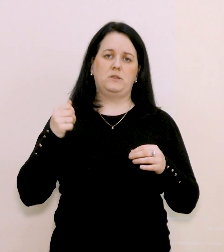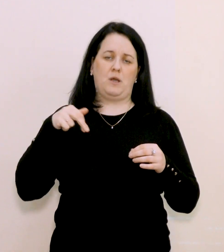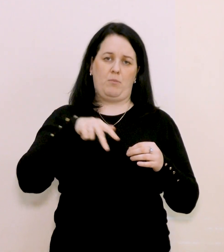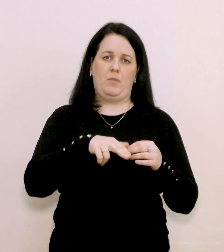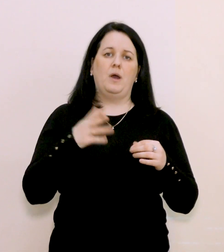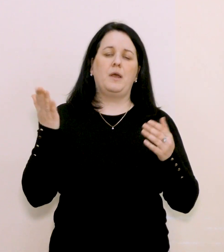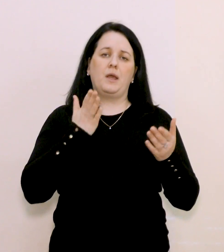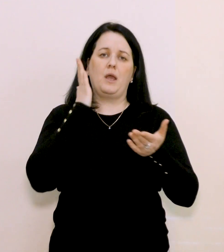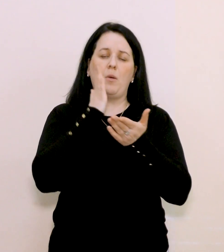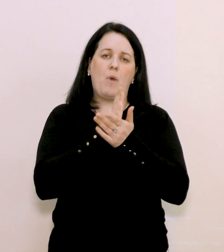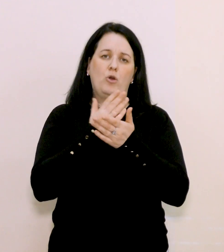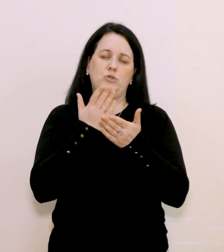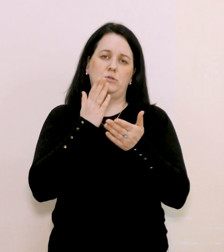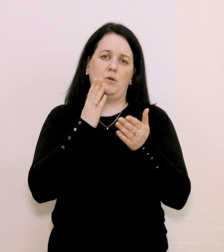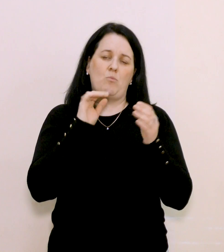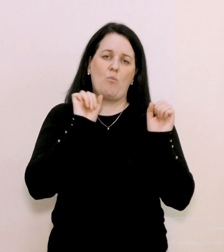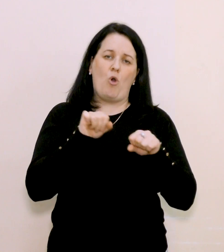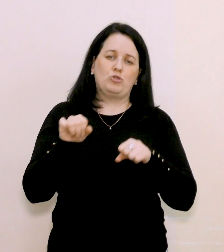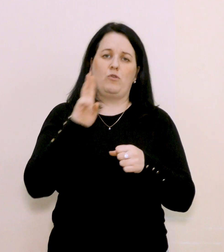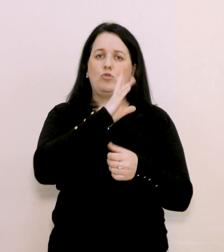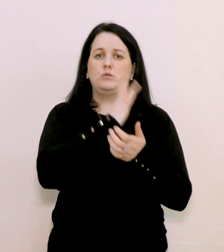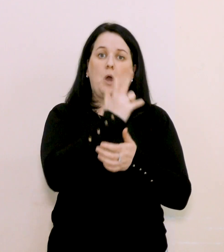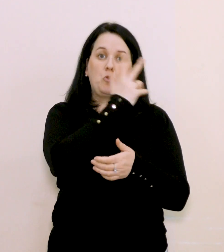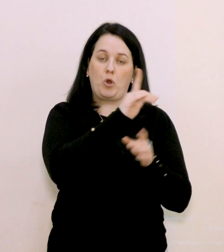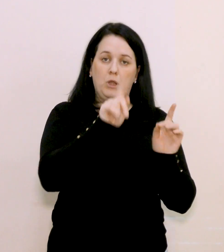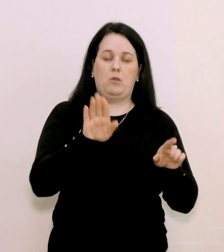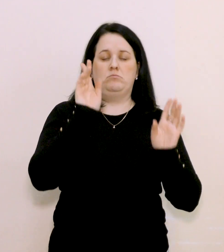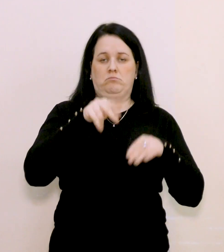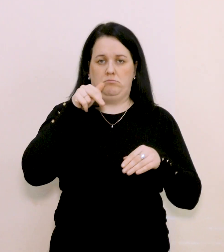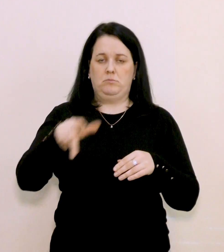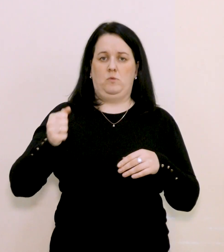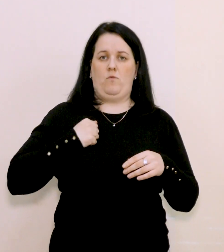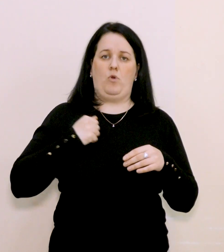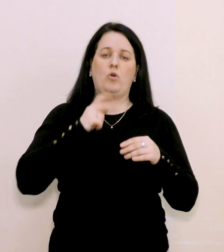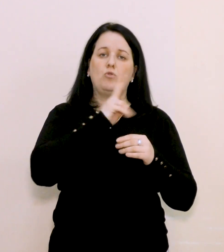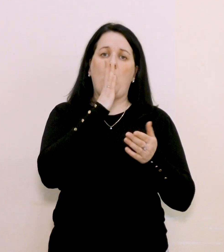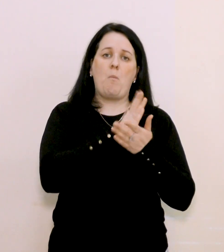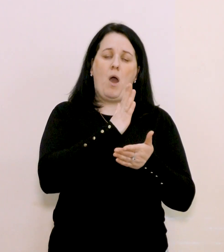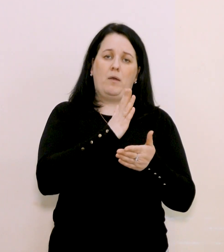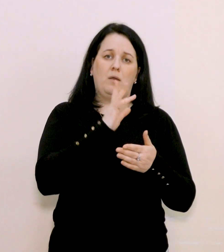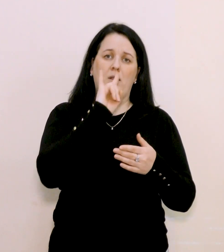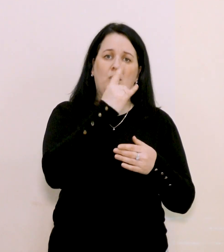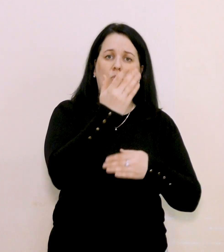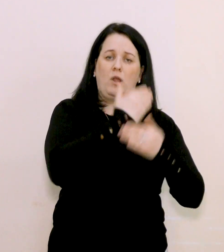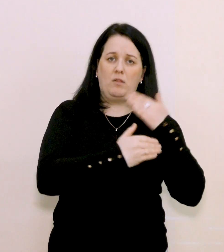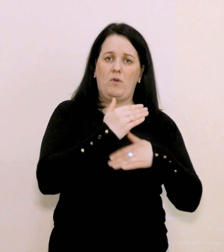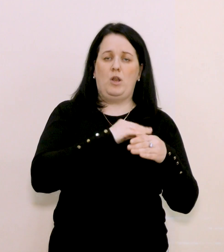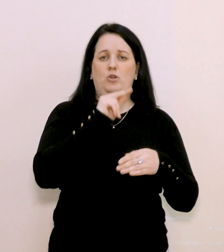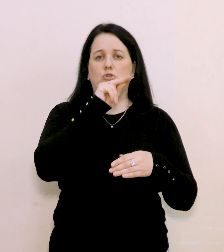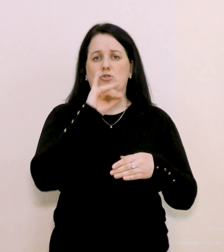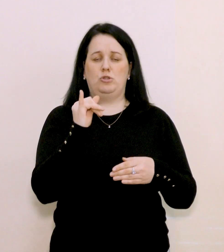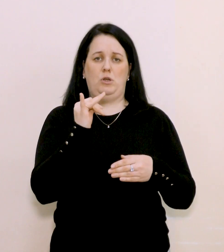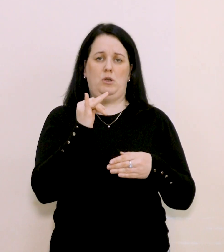маючи навіть можливість, хтось має більше трьох дітей, хтось старше ще десяти років, хто має на отримання дитину інвалідність чи,